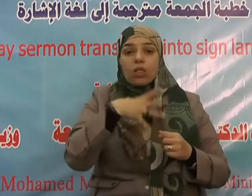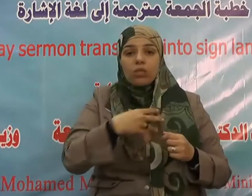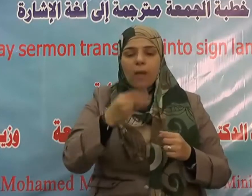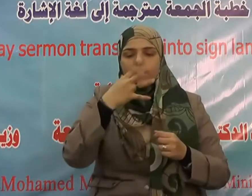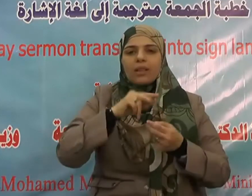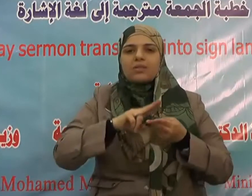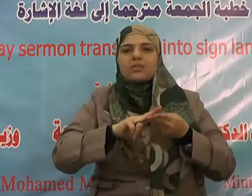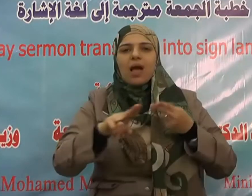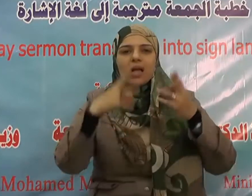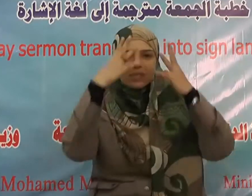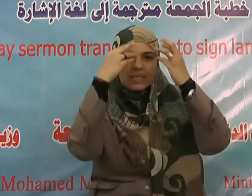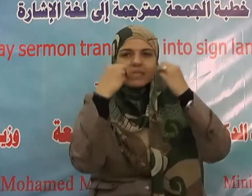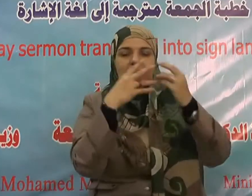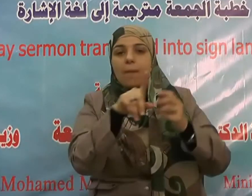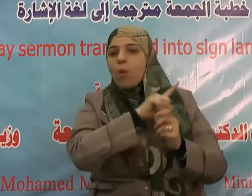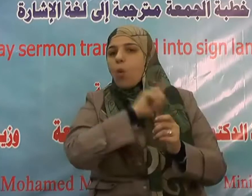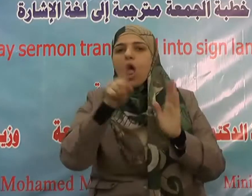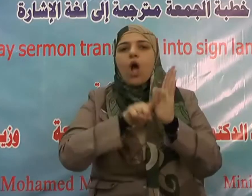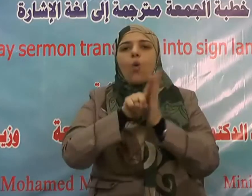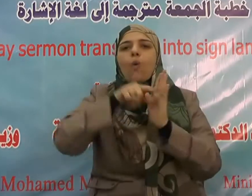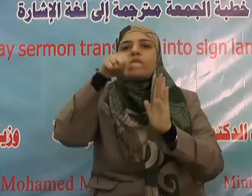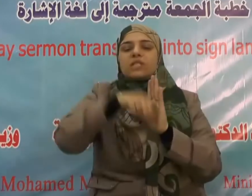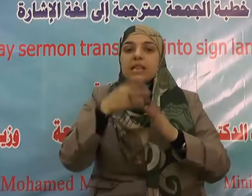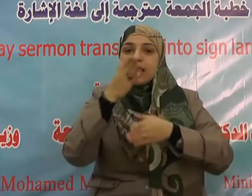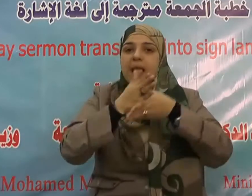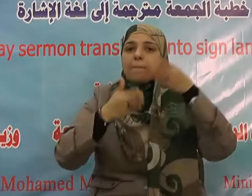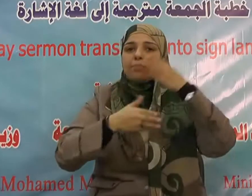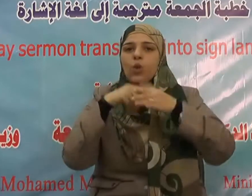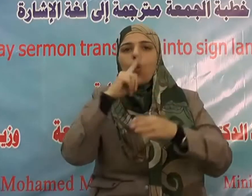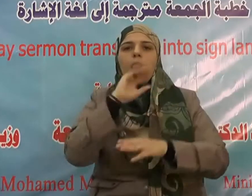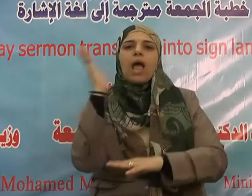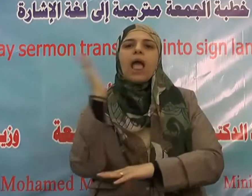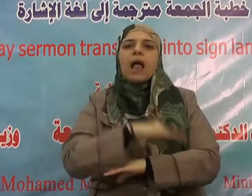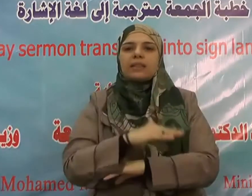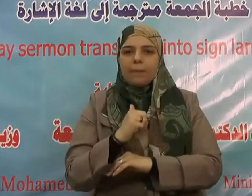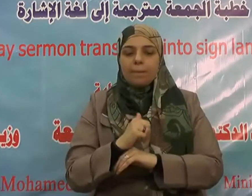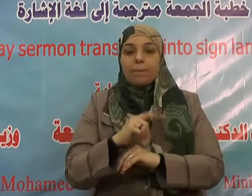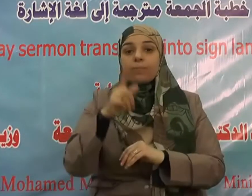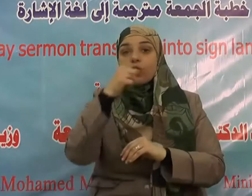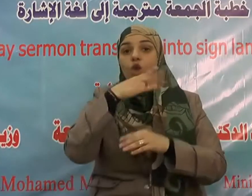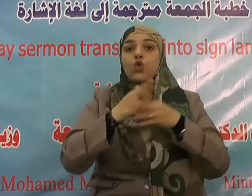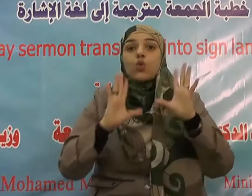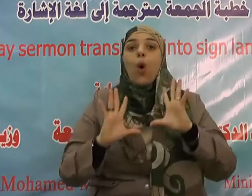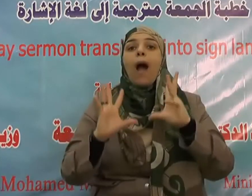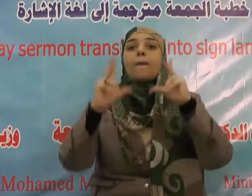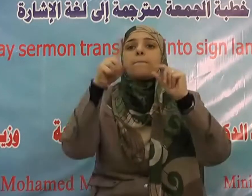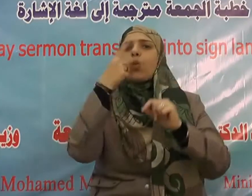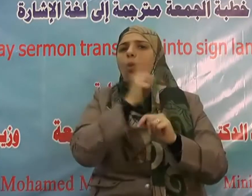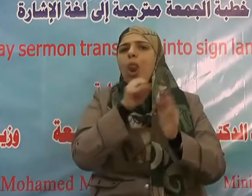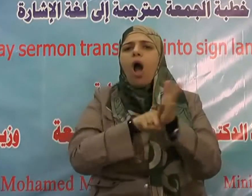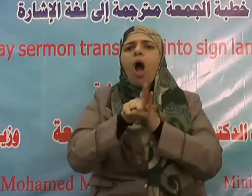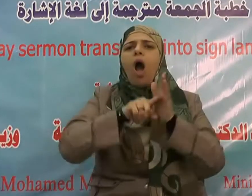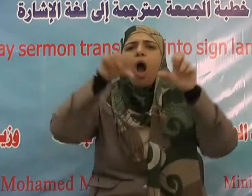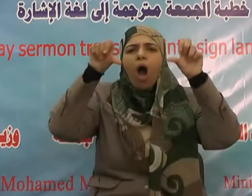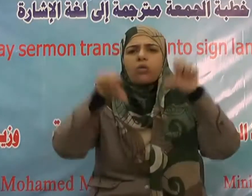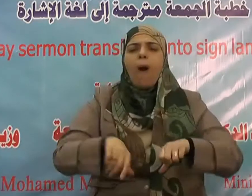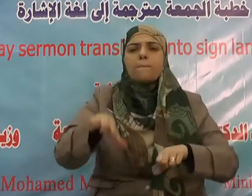يصلح ولا يفسد يبني ولا يهدم يعمر ولا يخرب